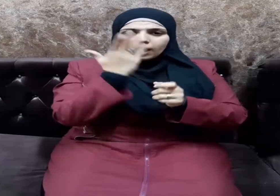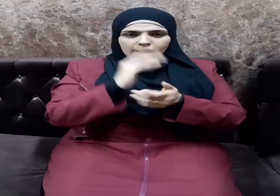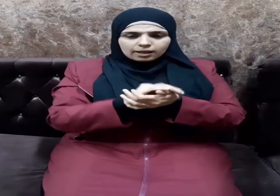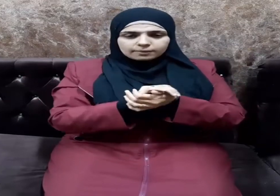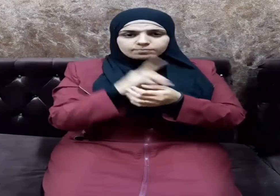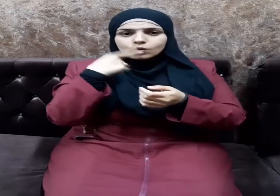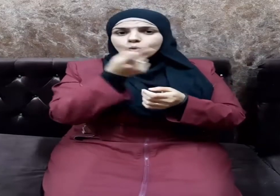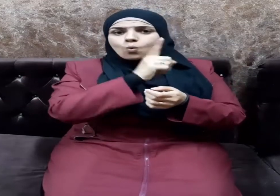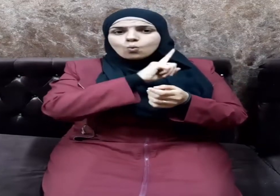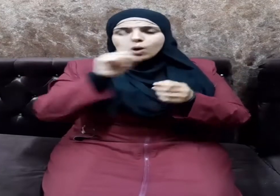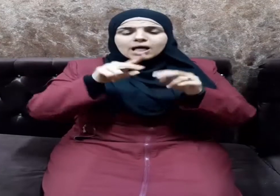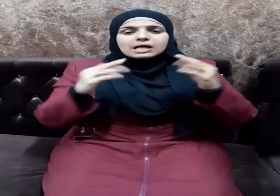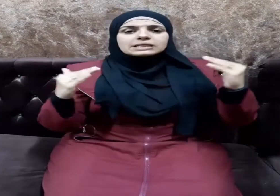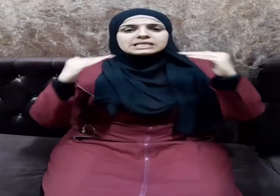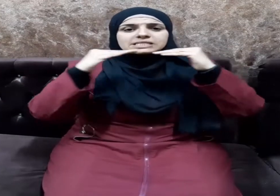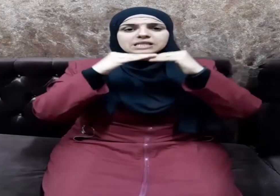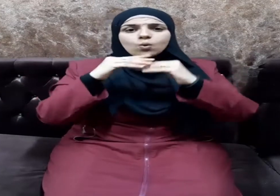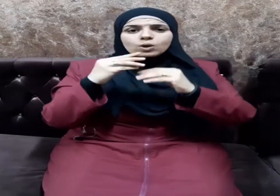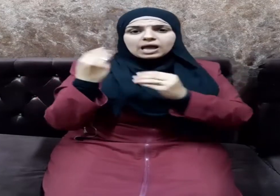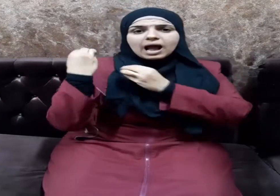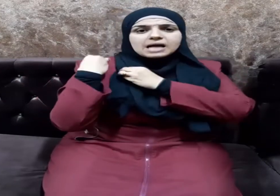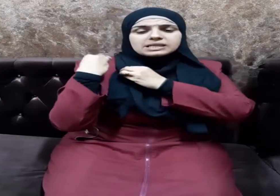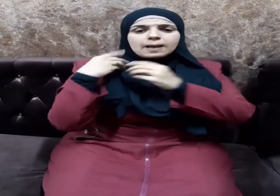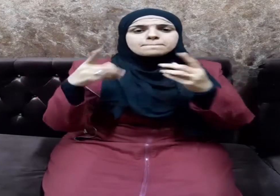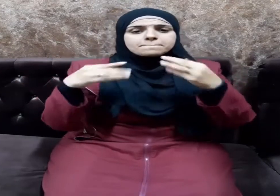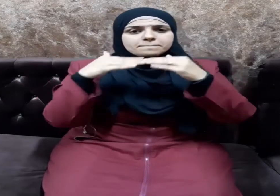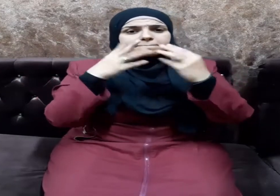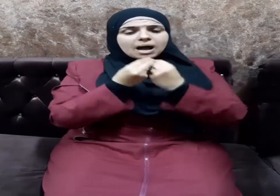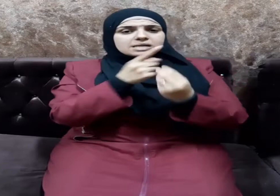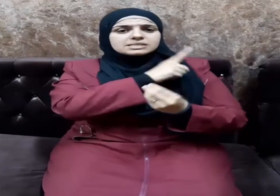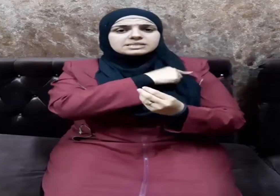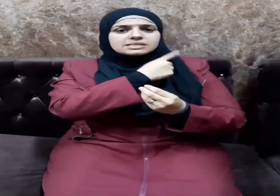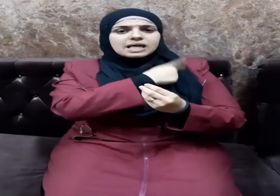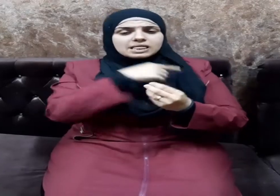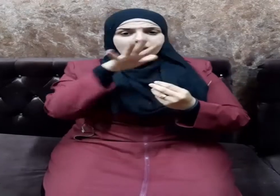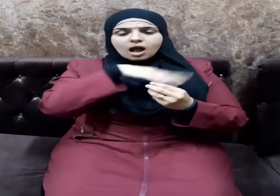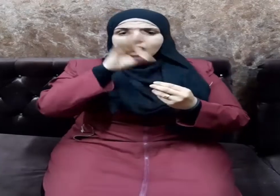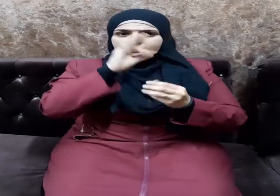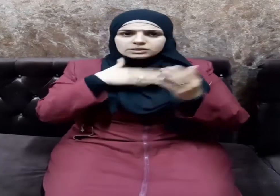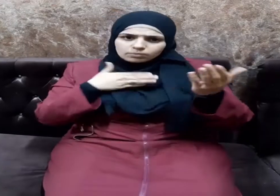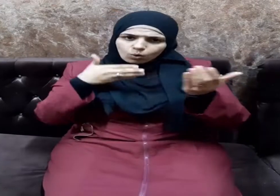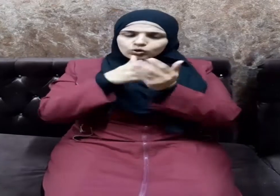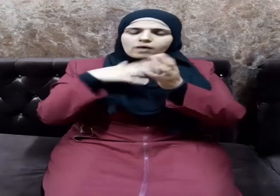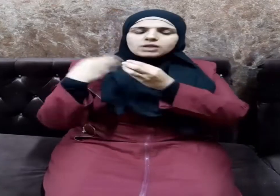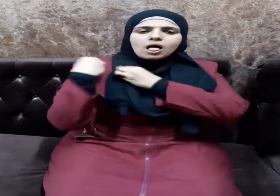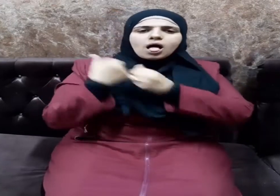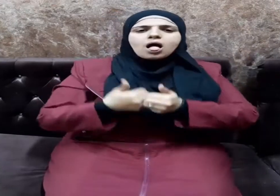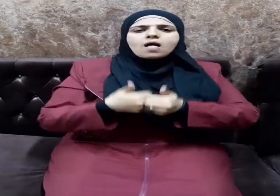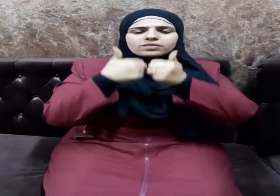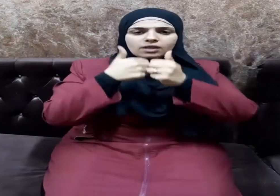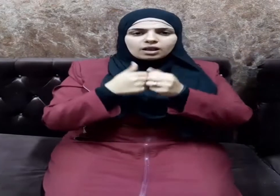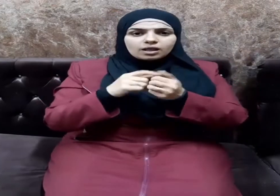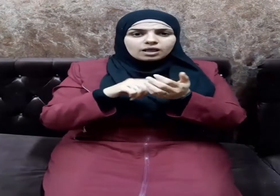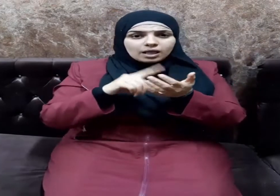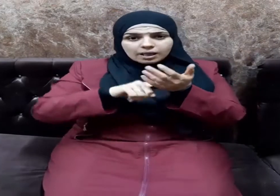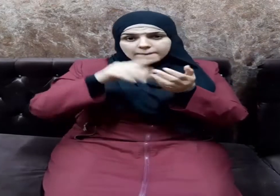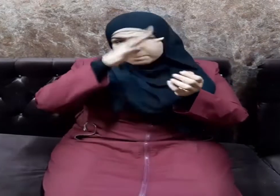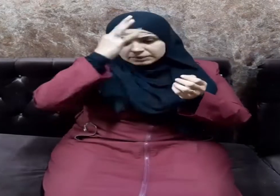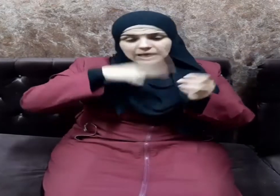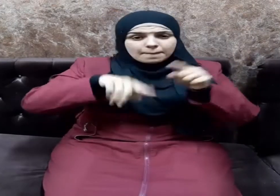ولا تستوي الحسنة ولا السيئة ادفع بالتي هي أحسن فإذا الذي بينك